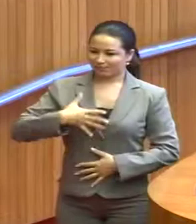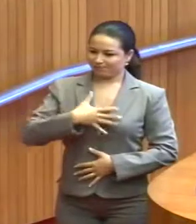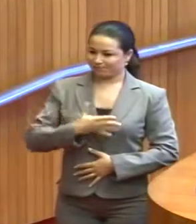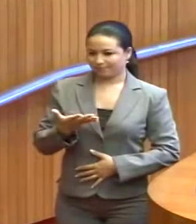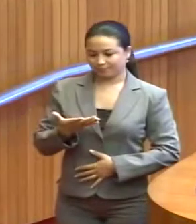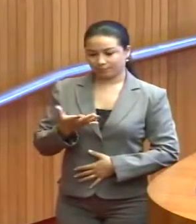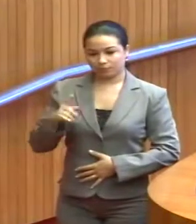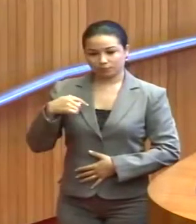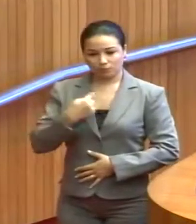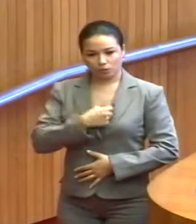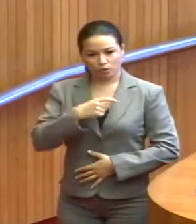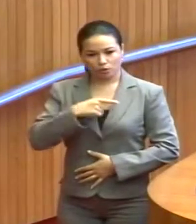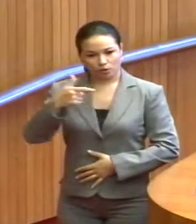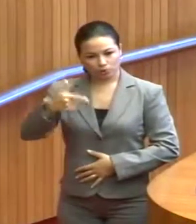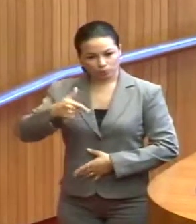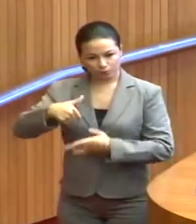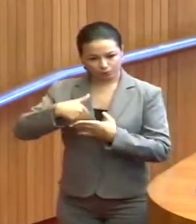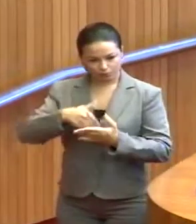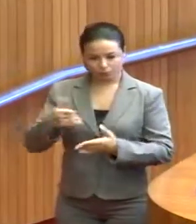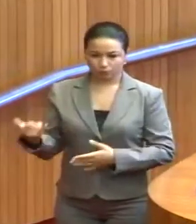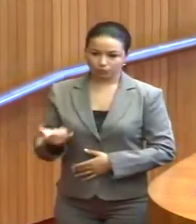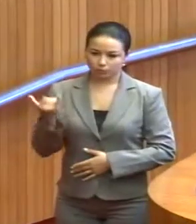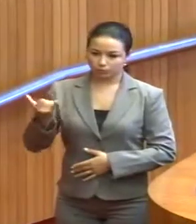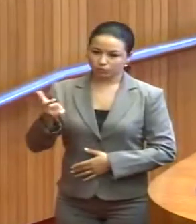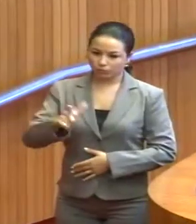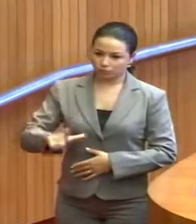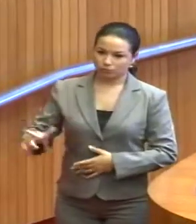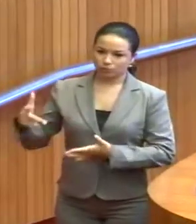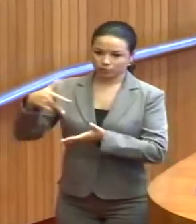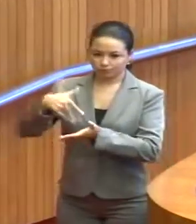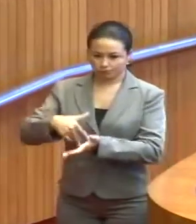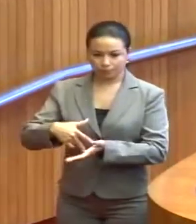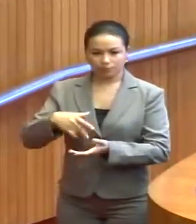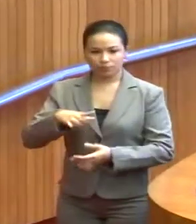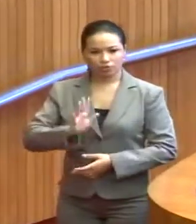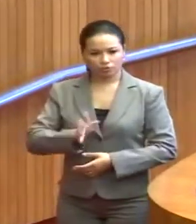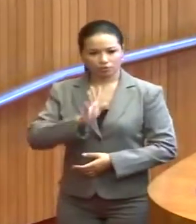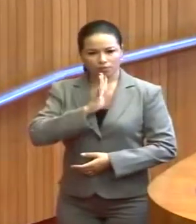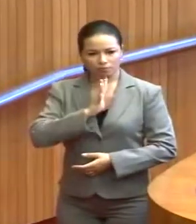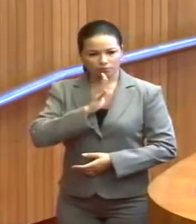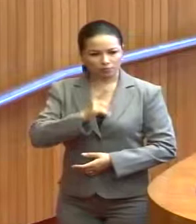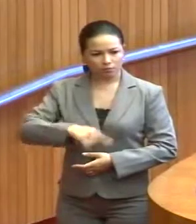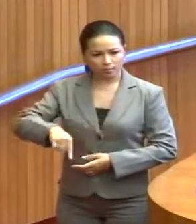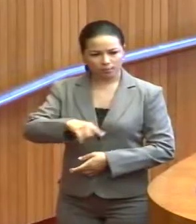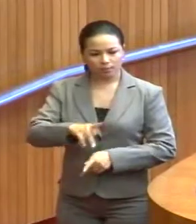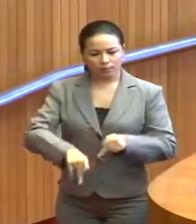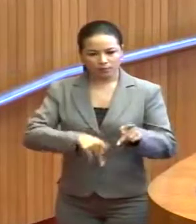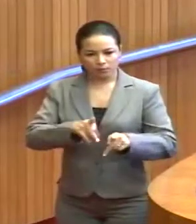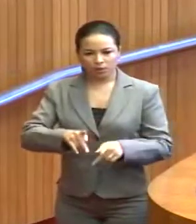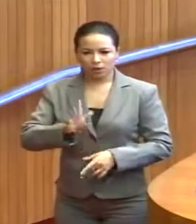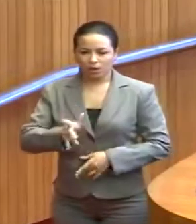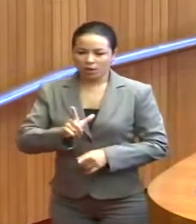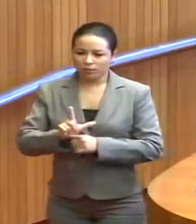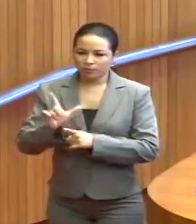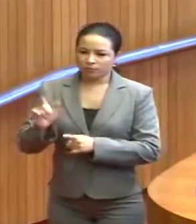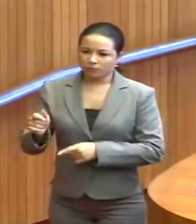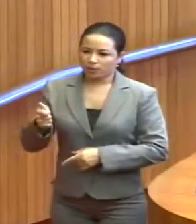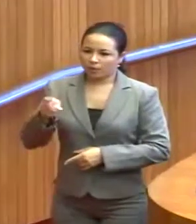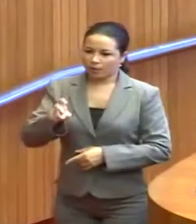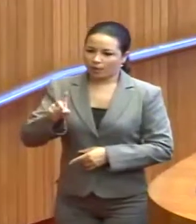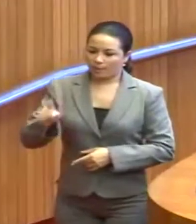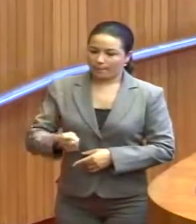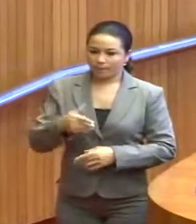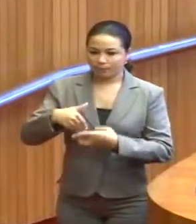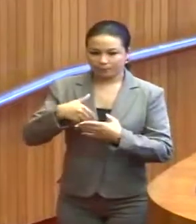uma segunda eleição importante, uma reeleição com reconhecimento popular. Saímos aí de 15 mil